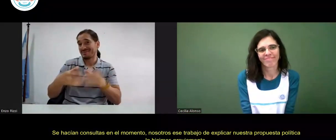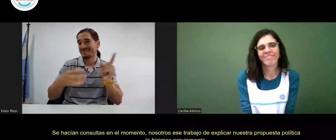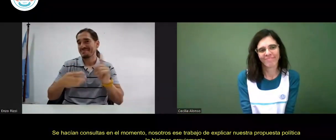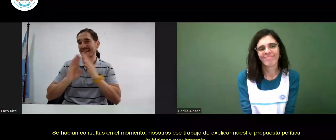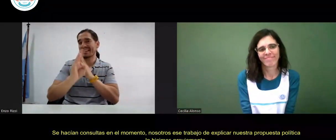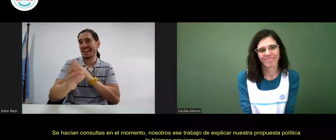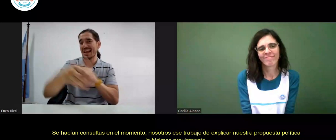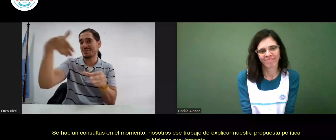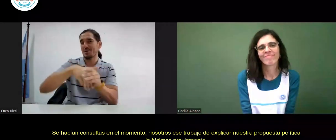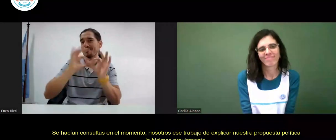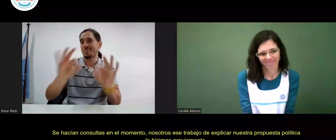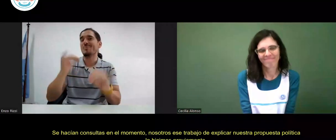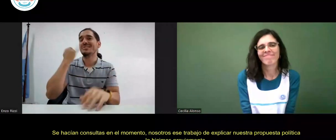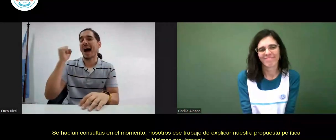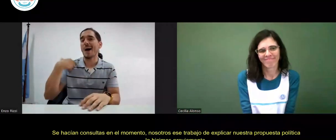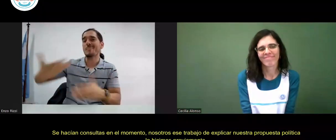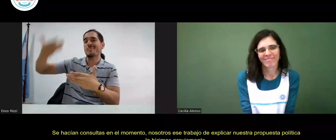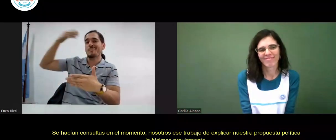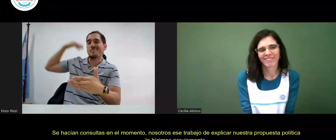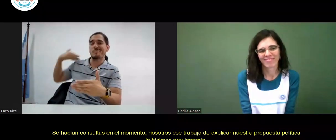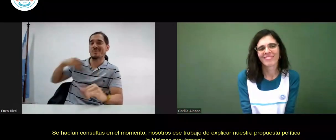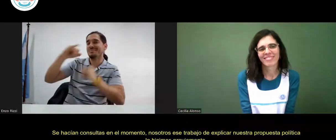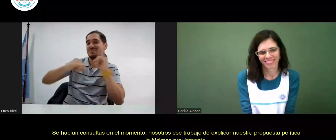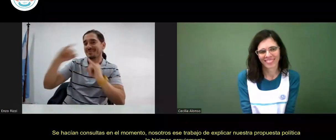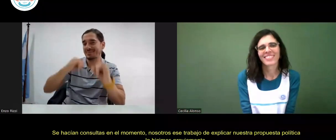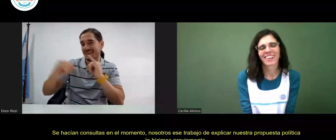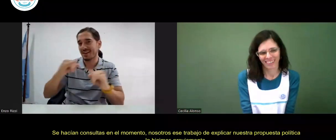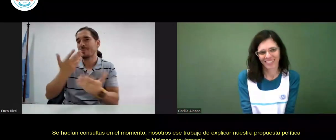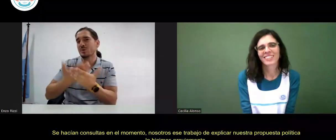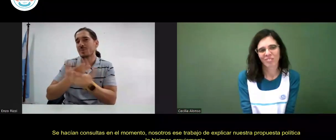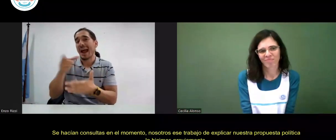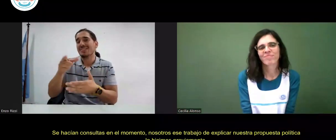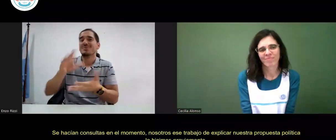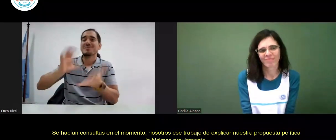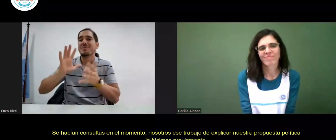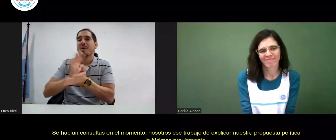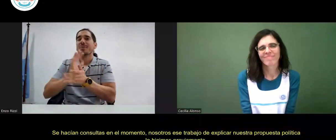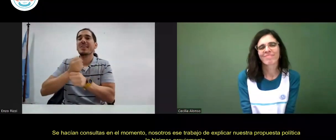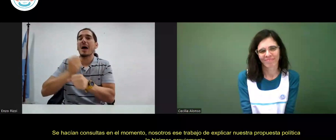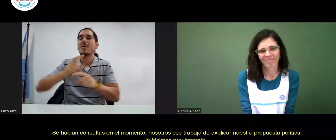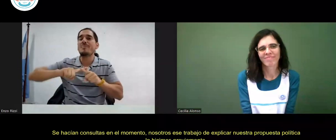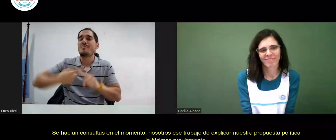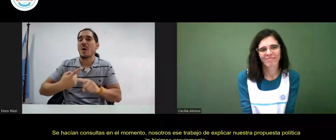Nosotros, ese trabajo de explicar nuestra propuesta política, lo hicimos previamente.